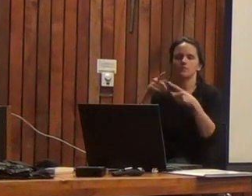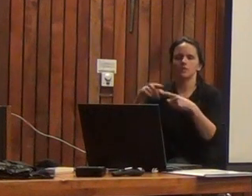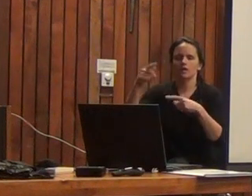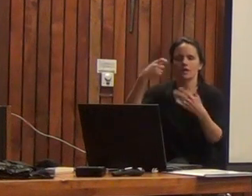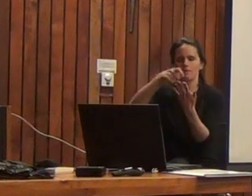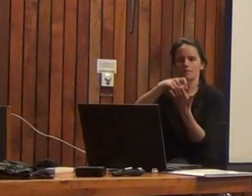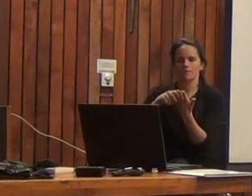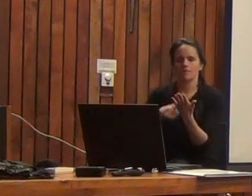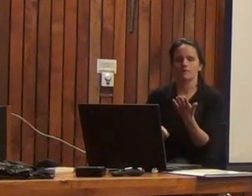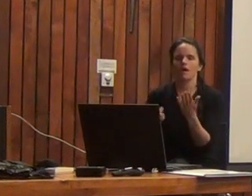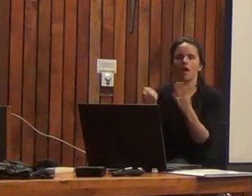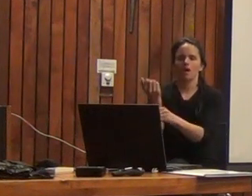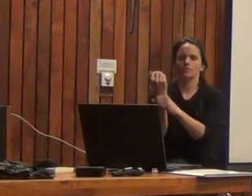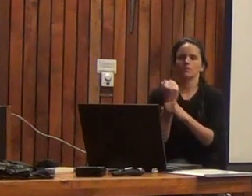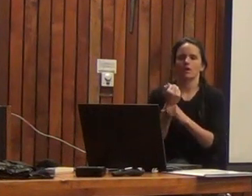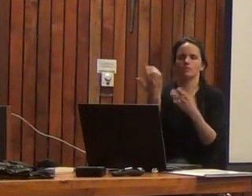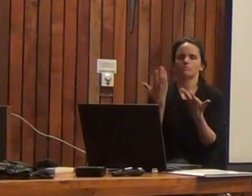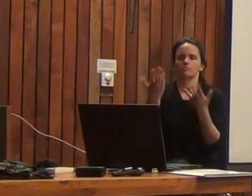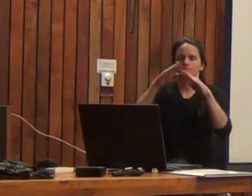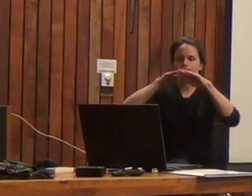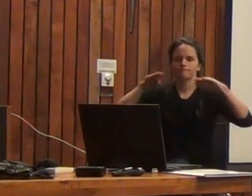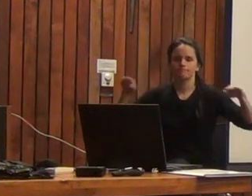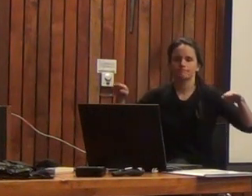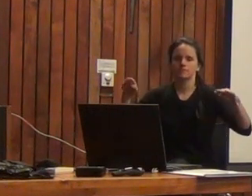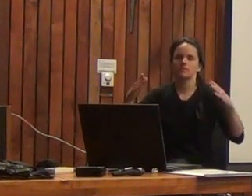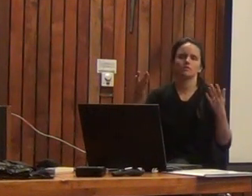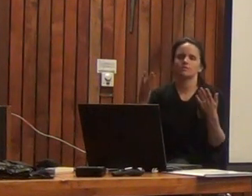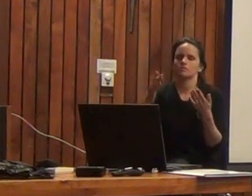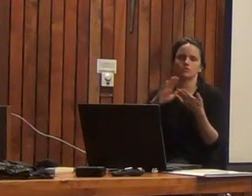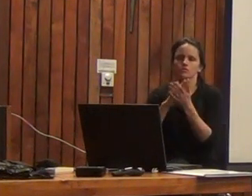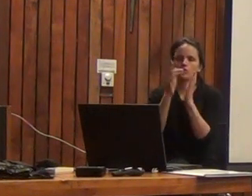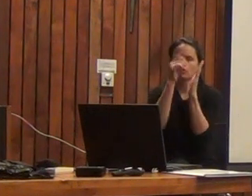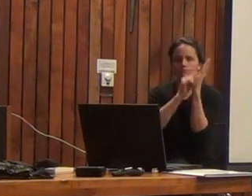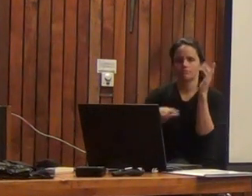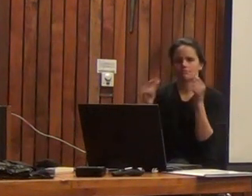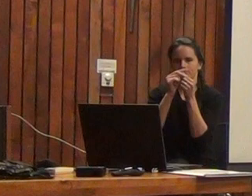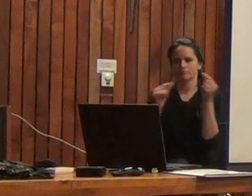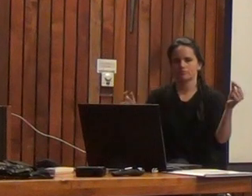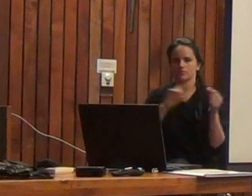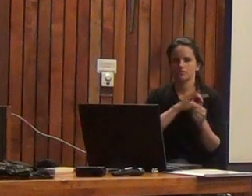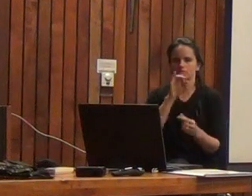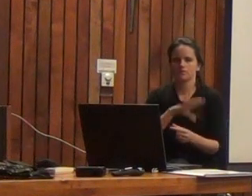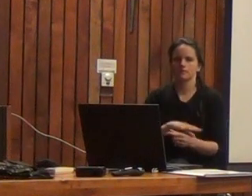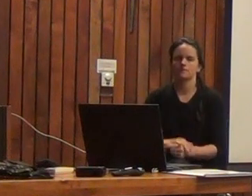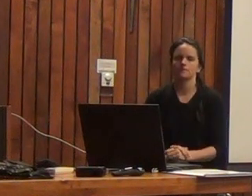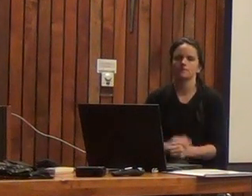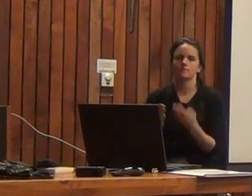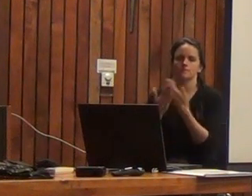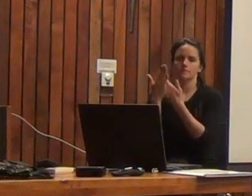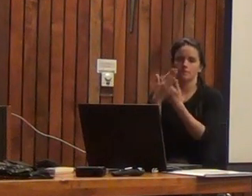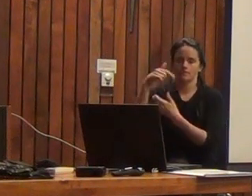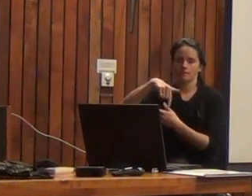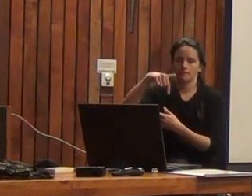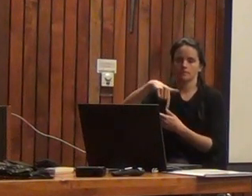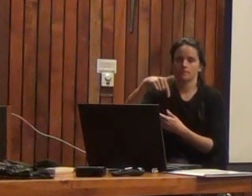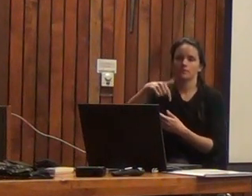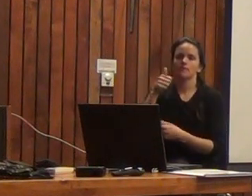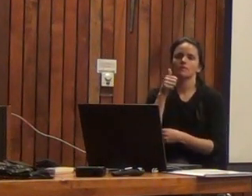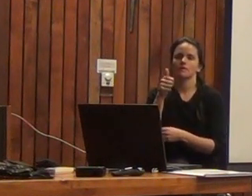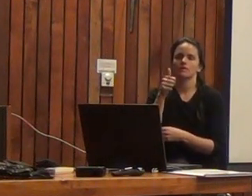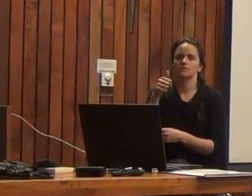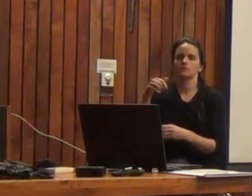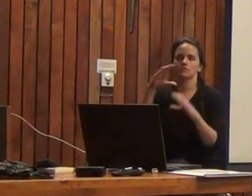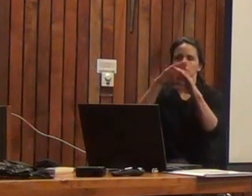que nos ayudaron en el proceso de estandarización a lo largo de todo Chile. Durante la mañana de hoy, el director de